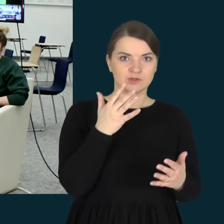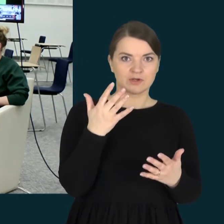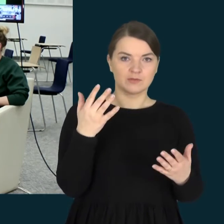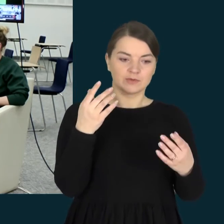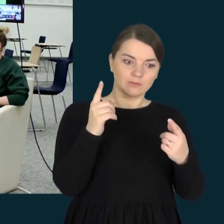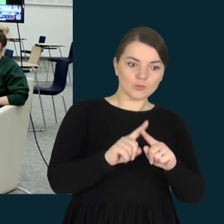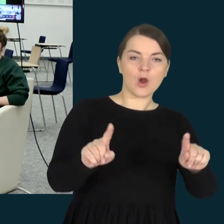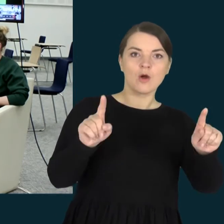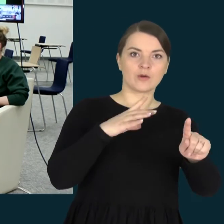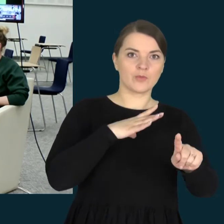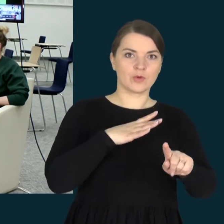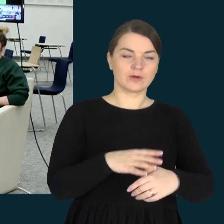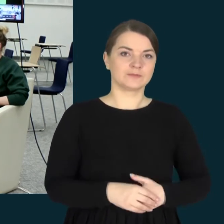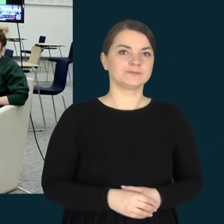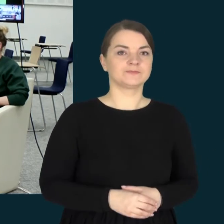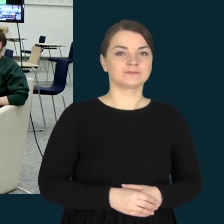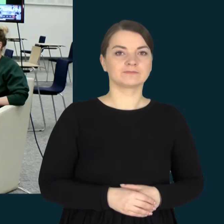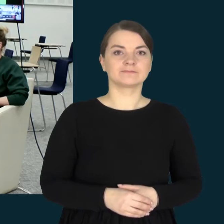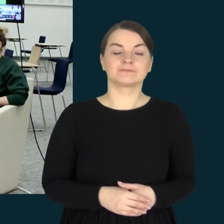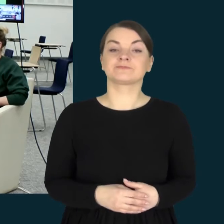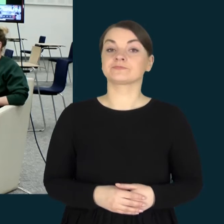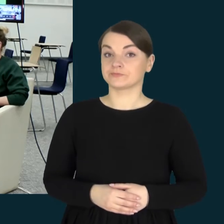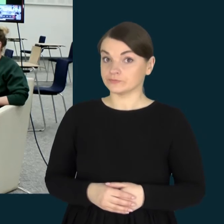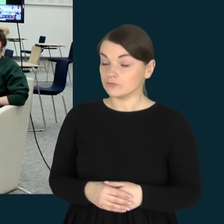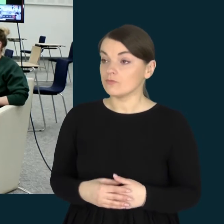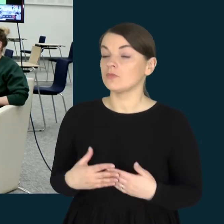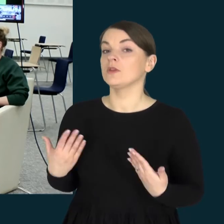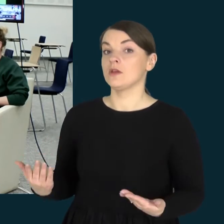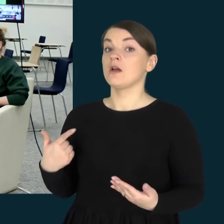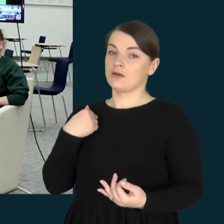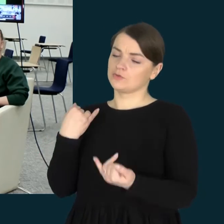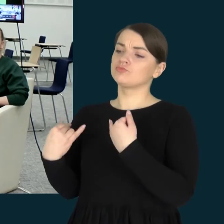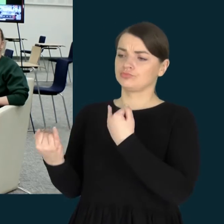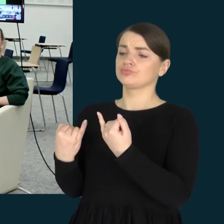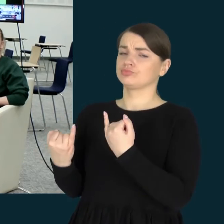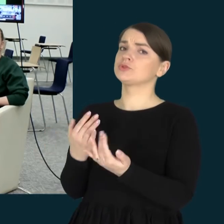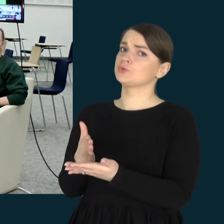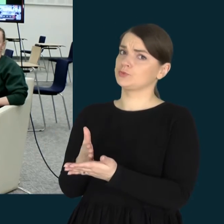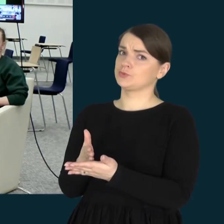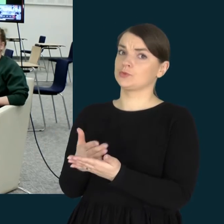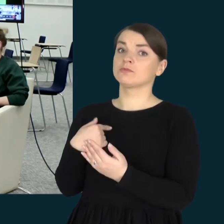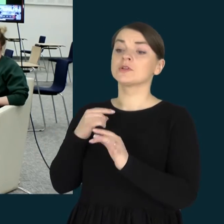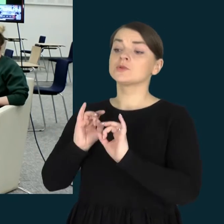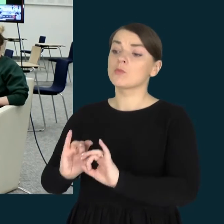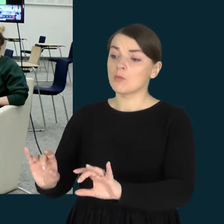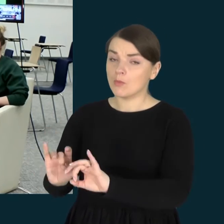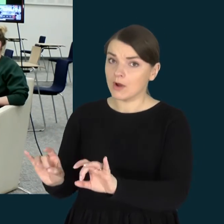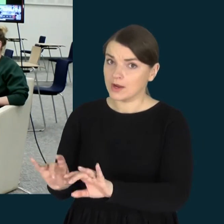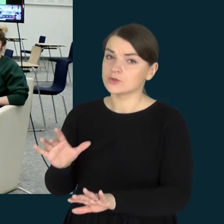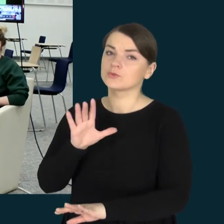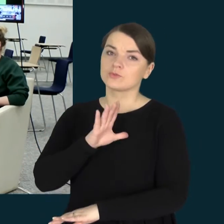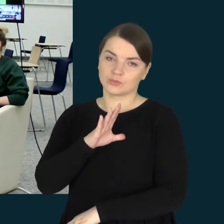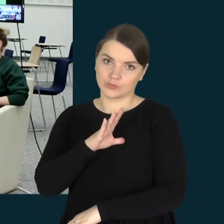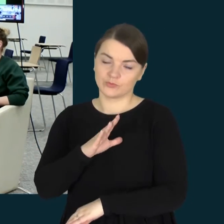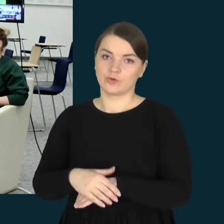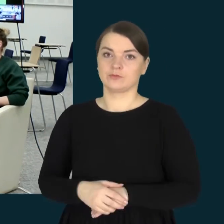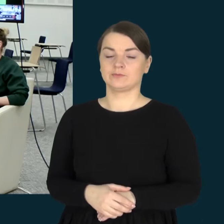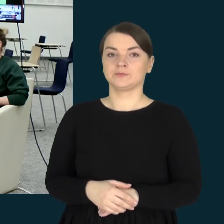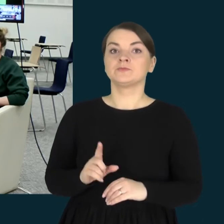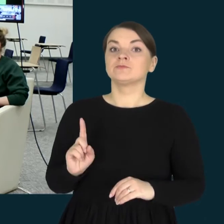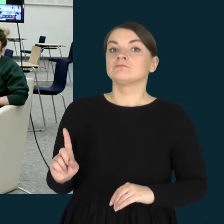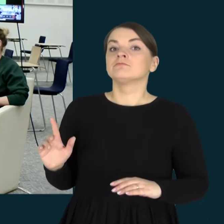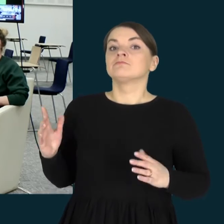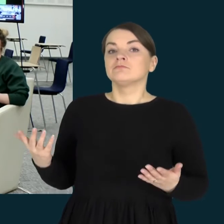kažkoks įtarimas? Su juo tuo kalbu buvo vaikui paaiškinta, kad buvo,